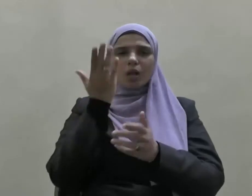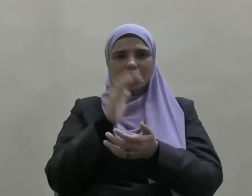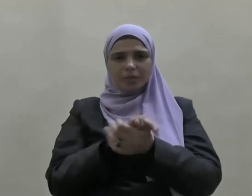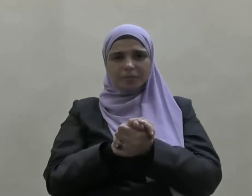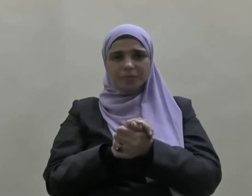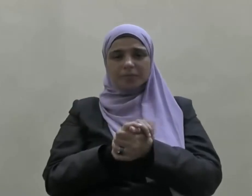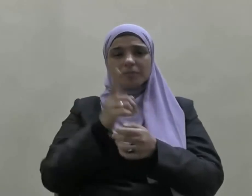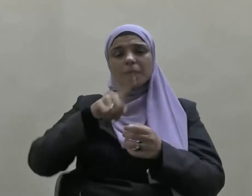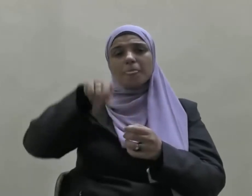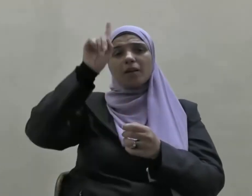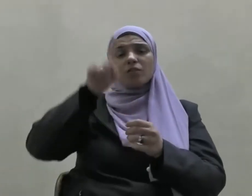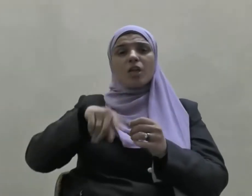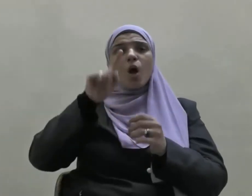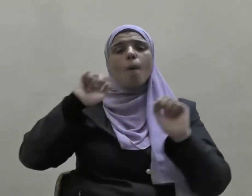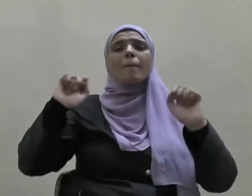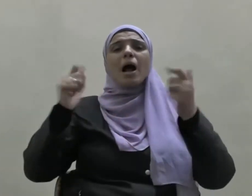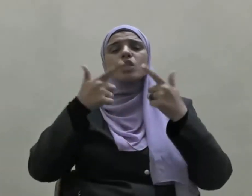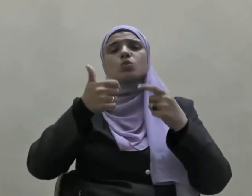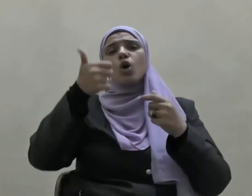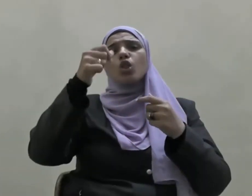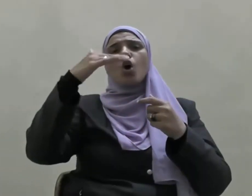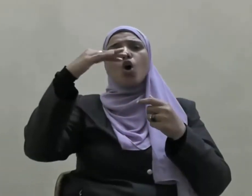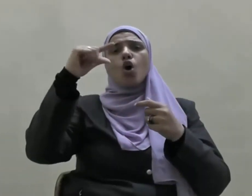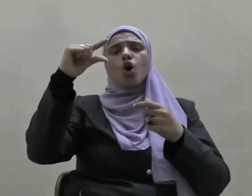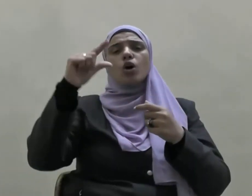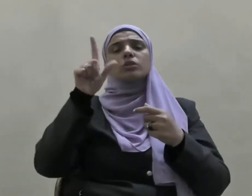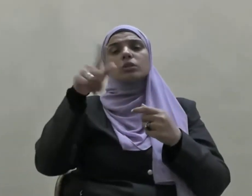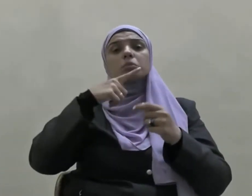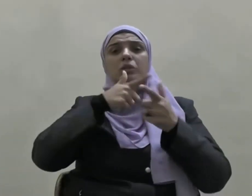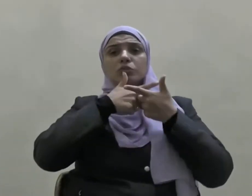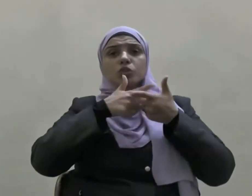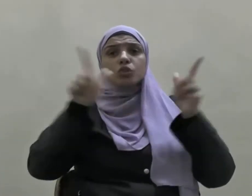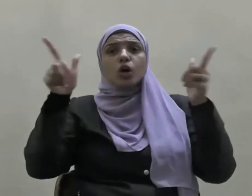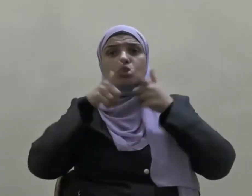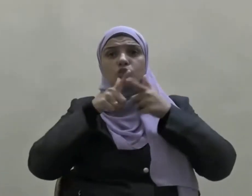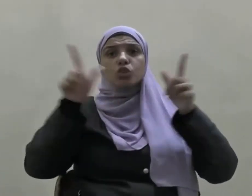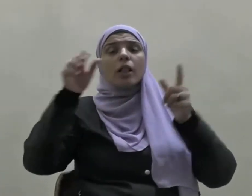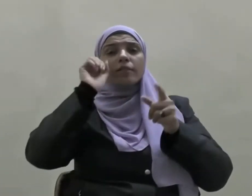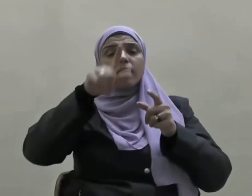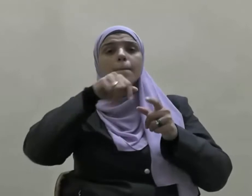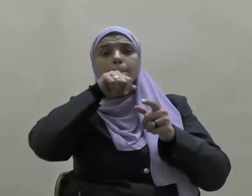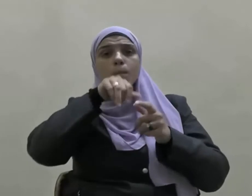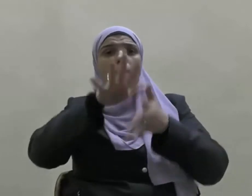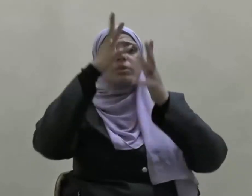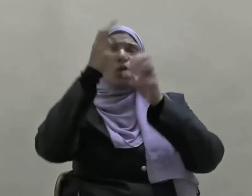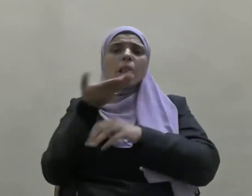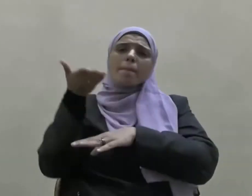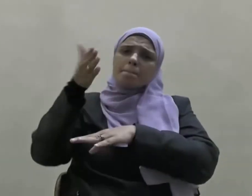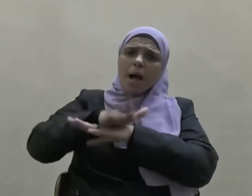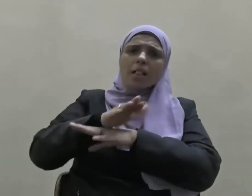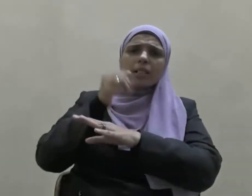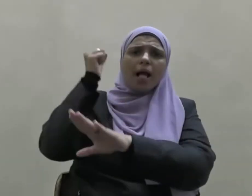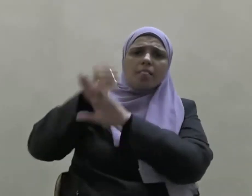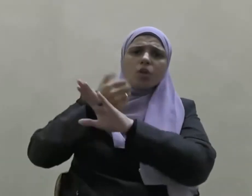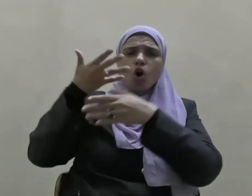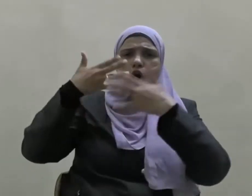وَفِي يَوْمِ أُحُدْ أَشَاعَ الْمُشْرِكُونَ مَقْتَلَ النَّبِيِّ صلى الله عليه